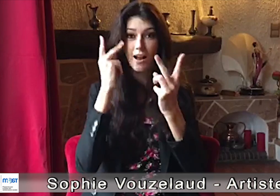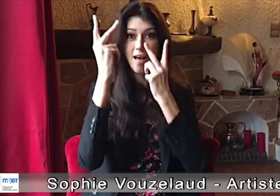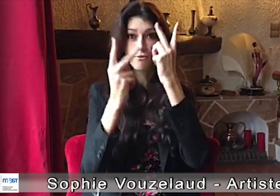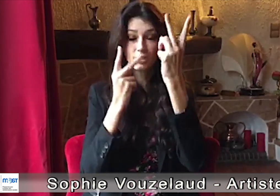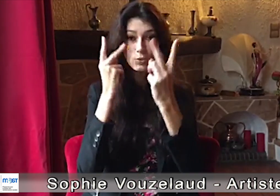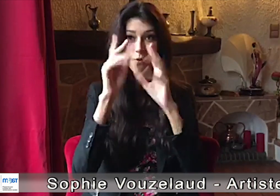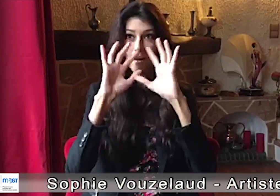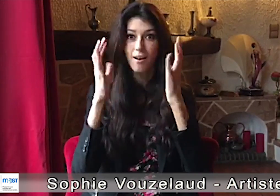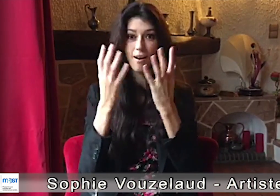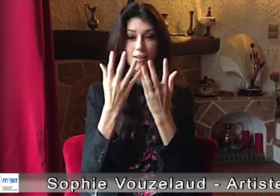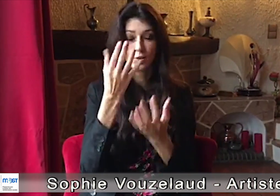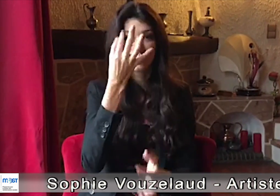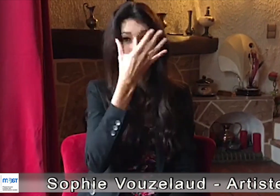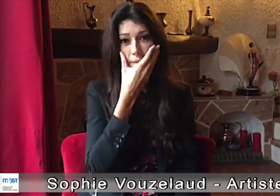et qui sera toujours belle à voir.